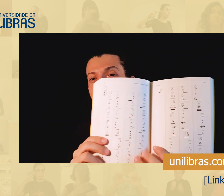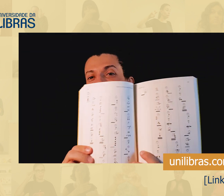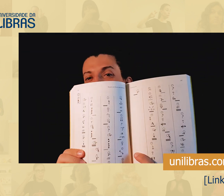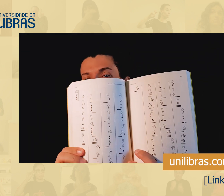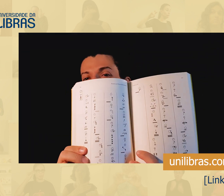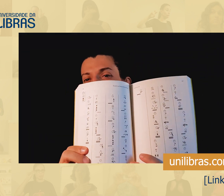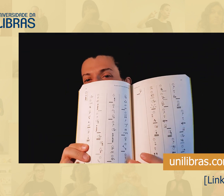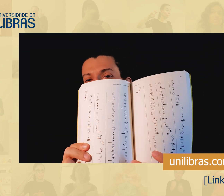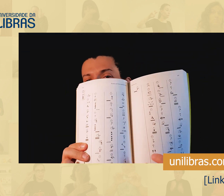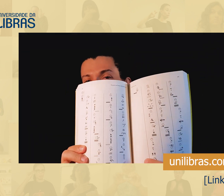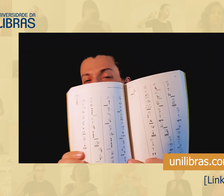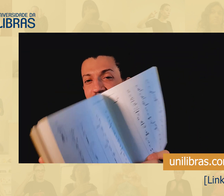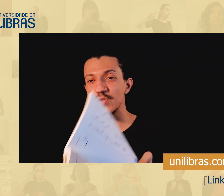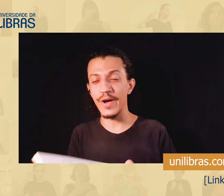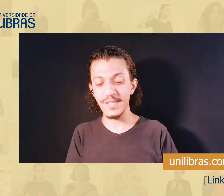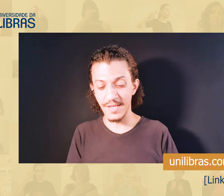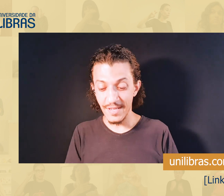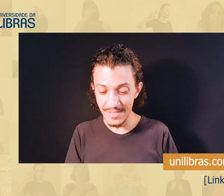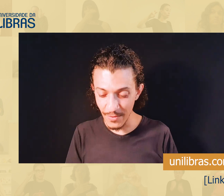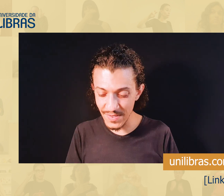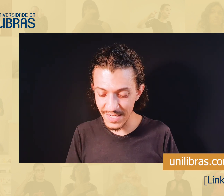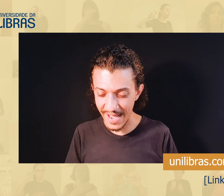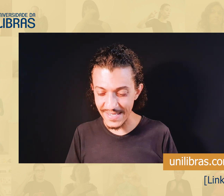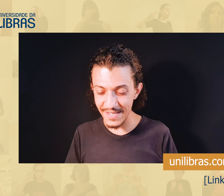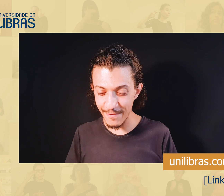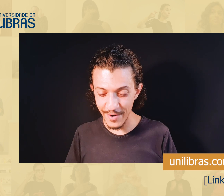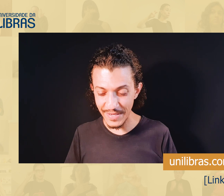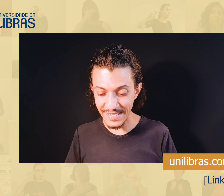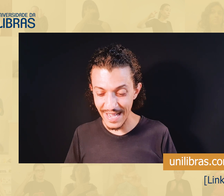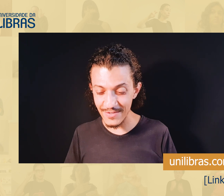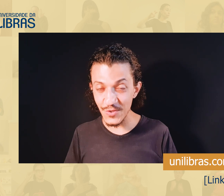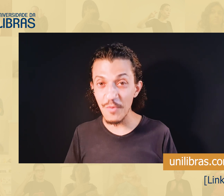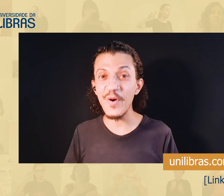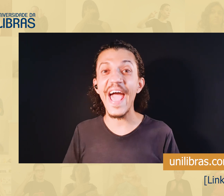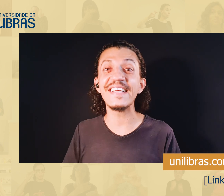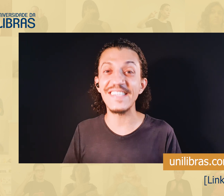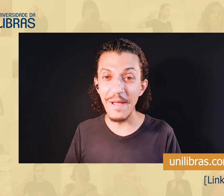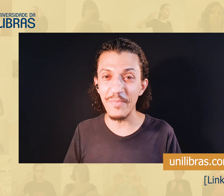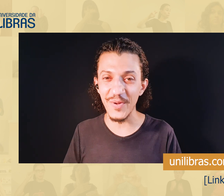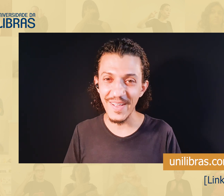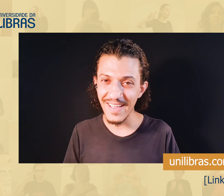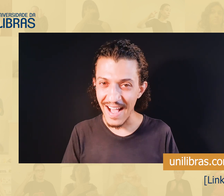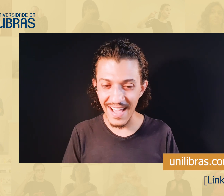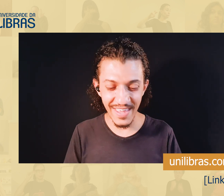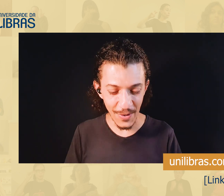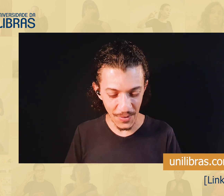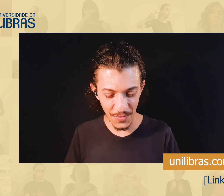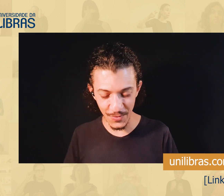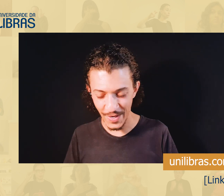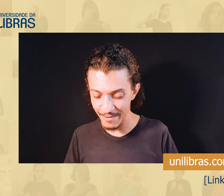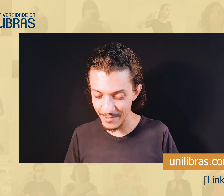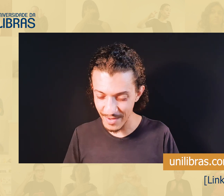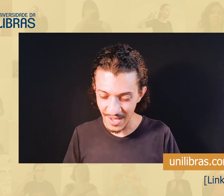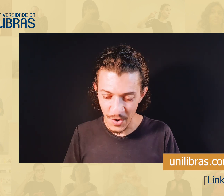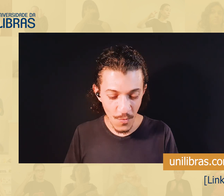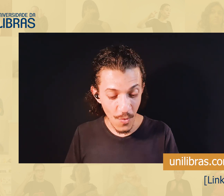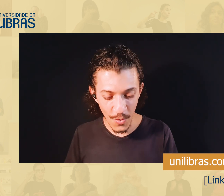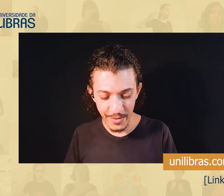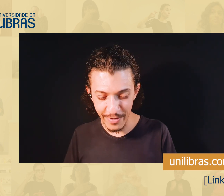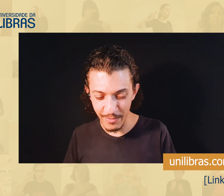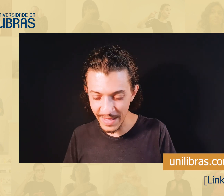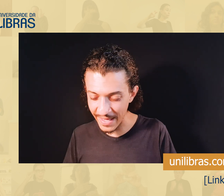usamos para escrever, essas histórias, são os sinais que foram ensinados como exemplo, aqui ao longo do livro,